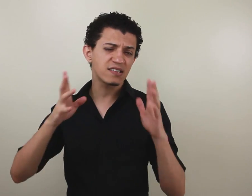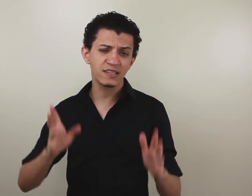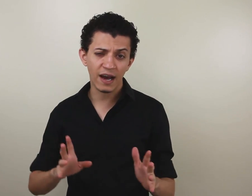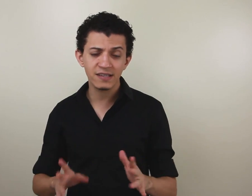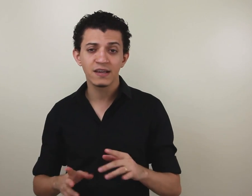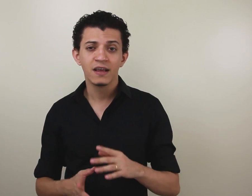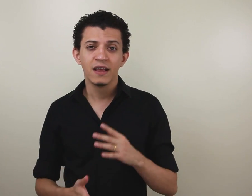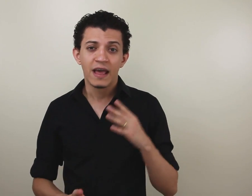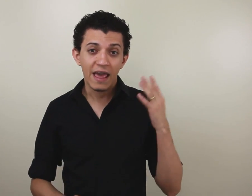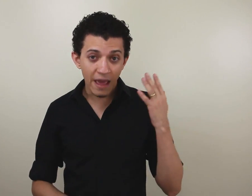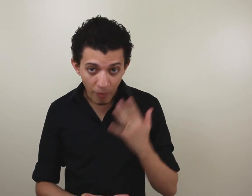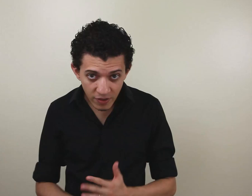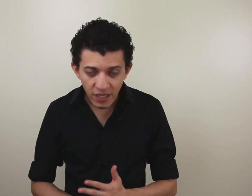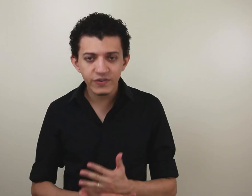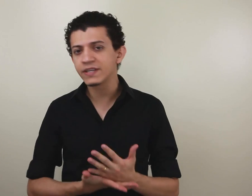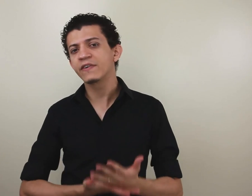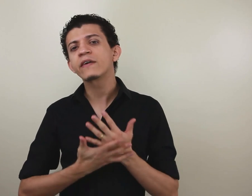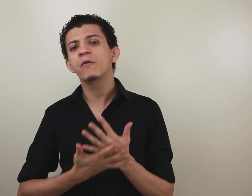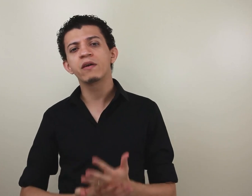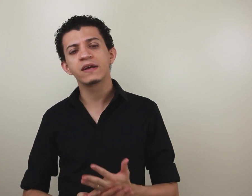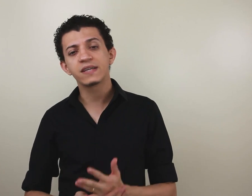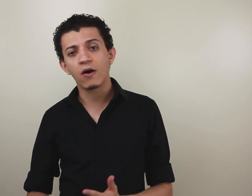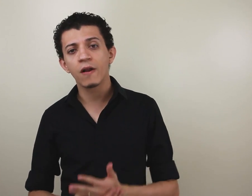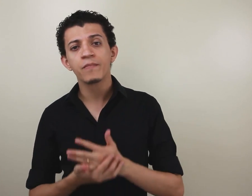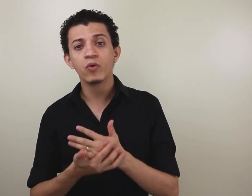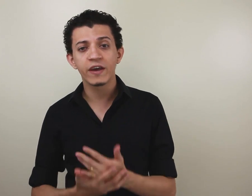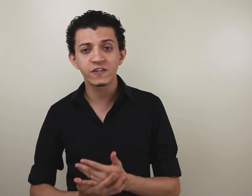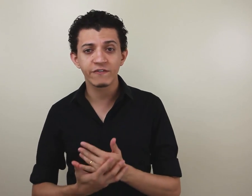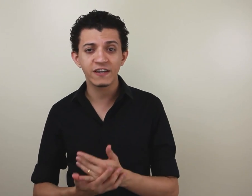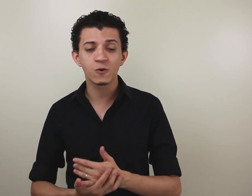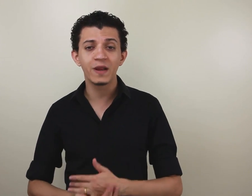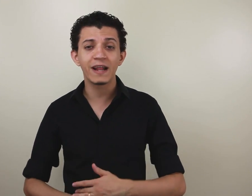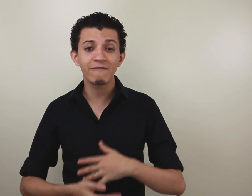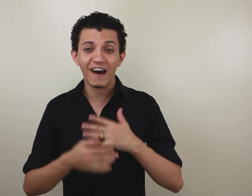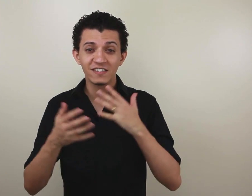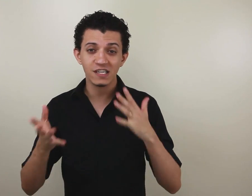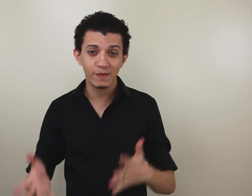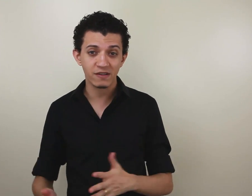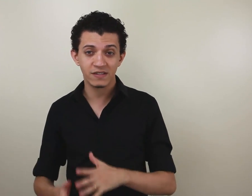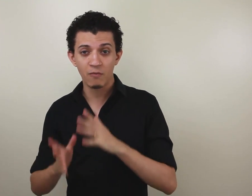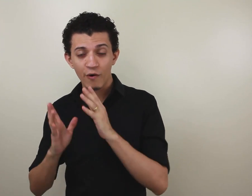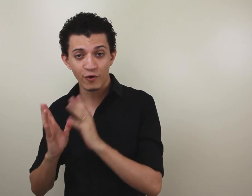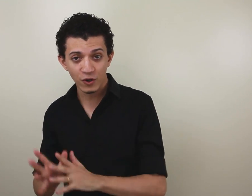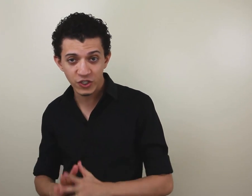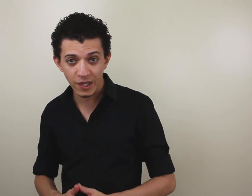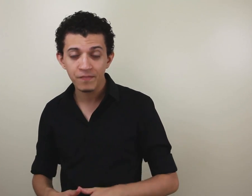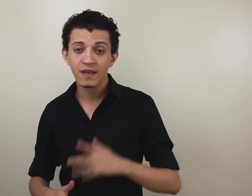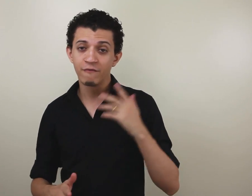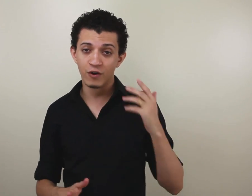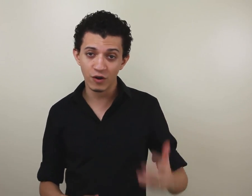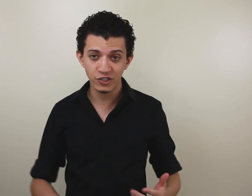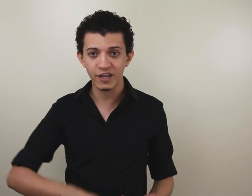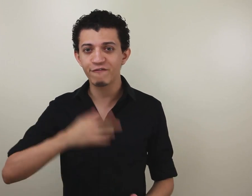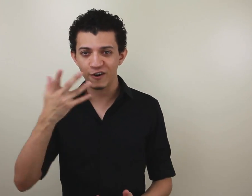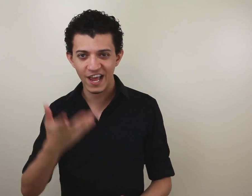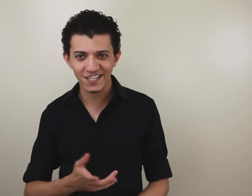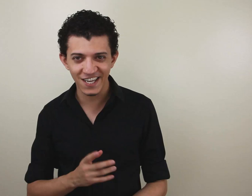esses sinais, é importante que você fique comigo nessa aula, porque você vai descobrir aí vários aspectos da morfologia, fonologia e fonética